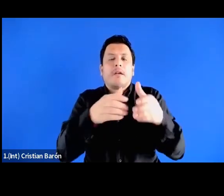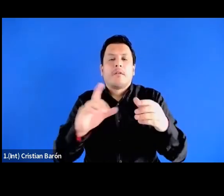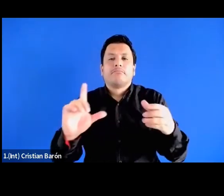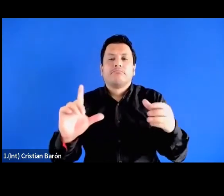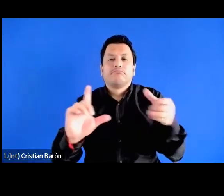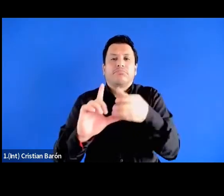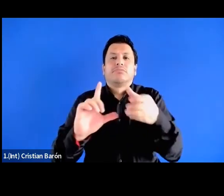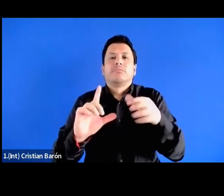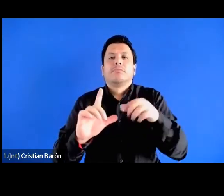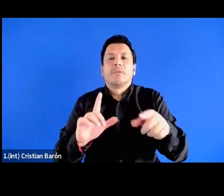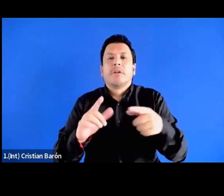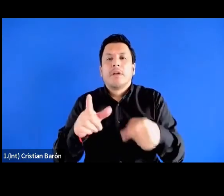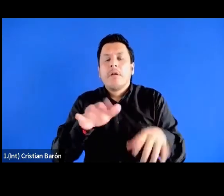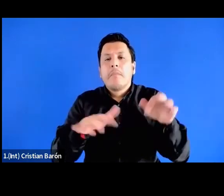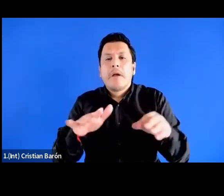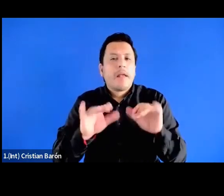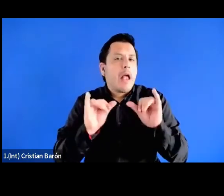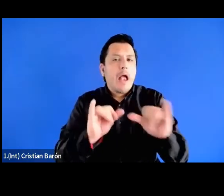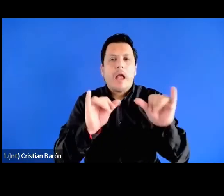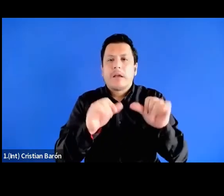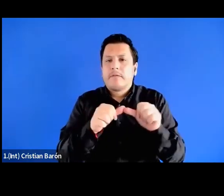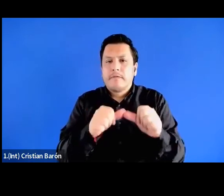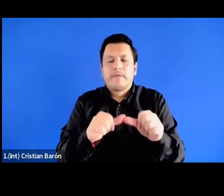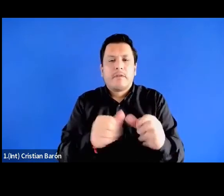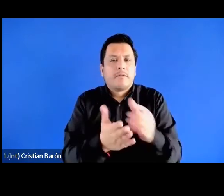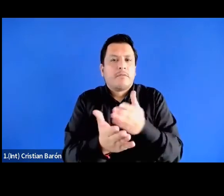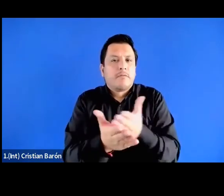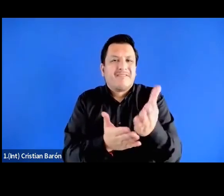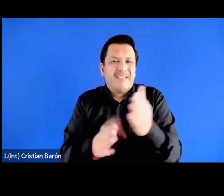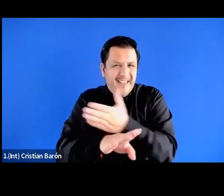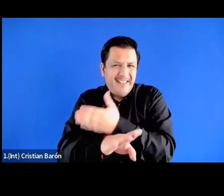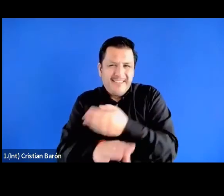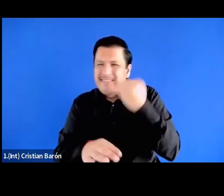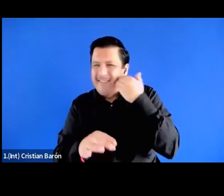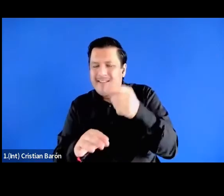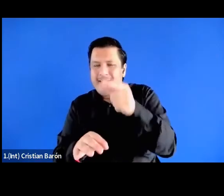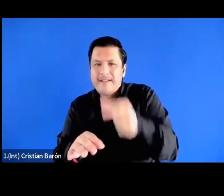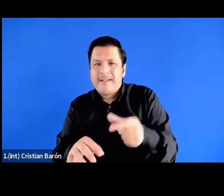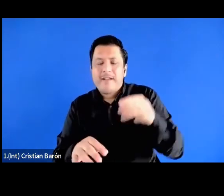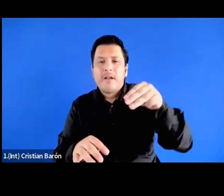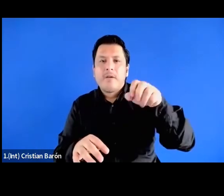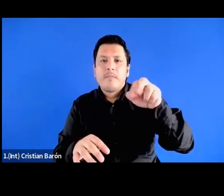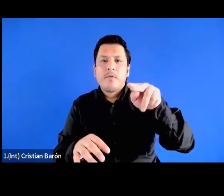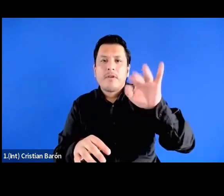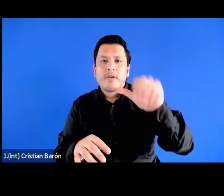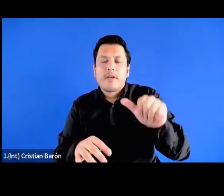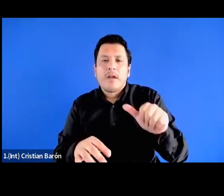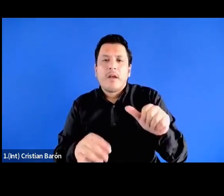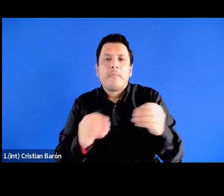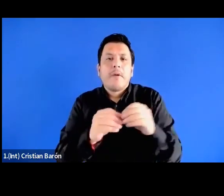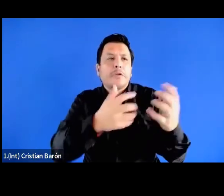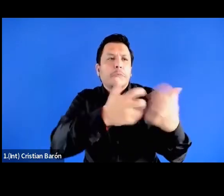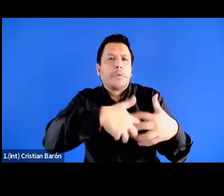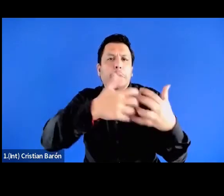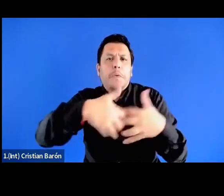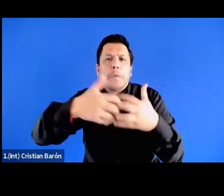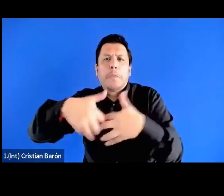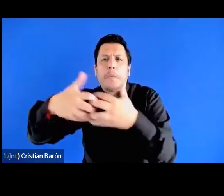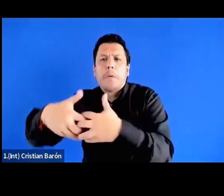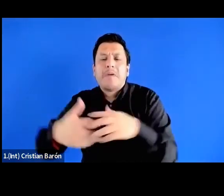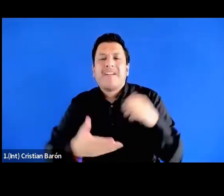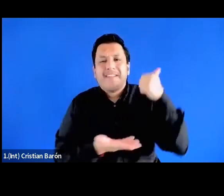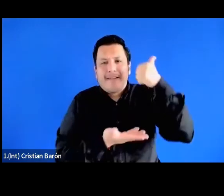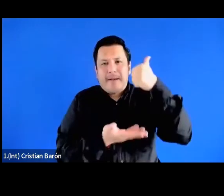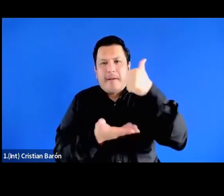parecía confinar a ese lugar que estaba describiendo Mónica de engrasar la maquinaria del capitalismo y